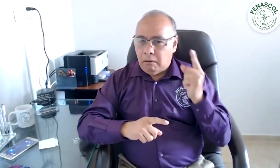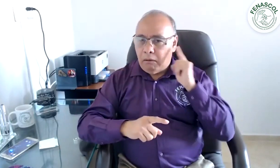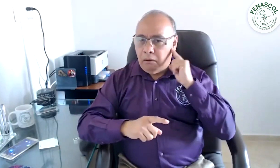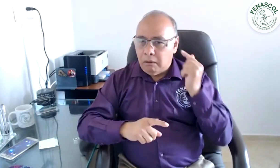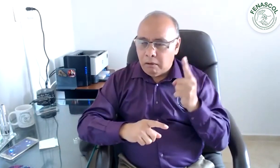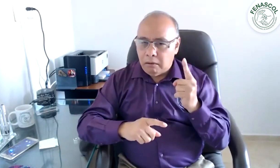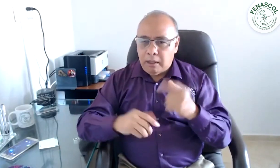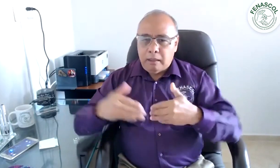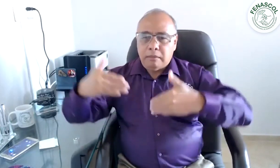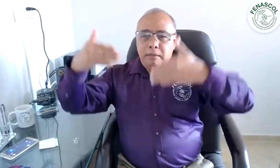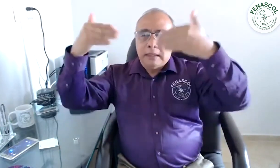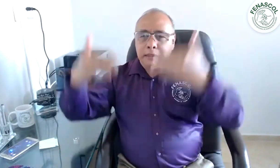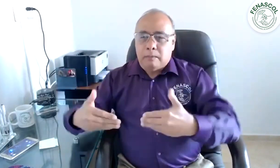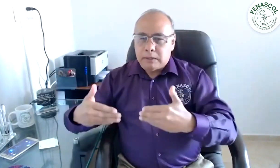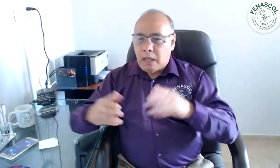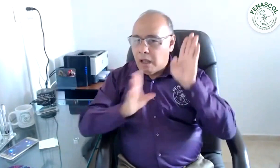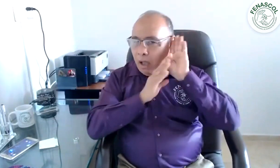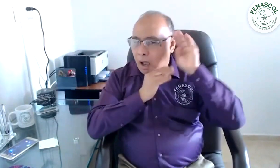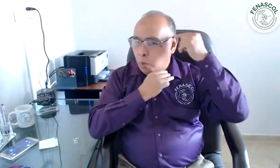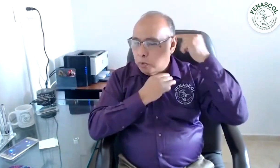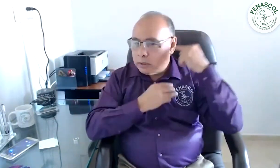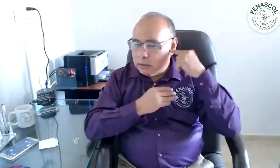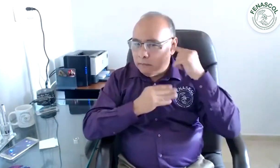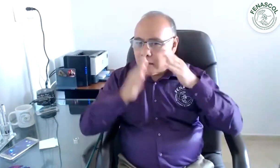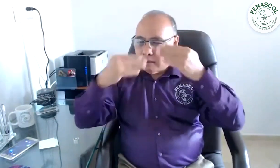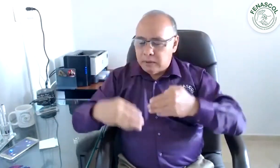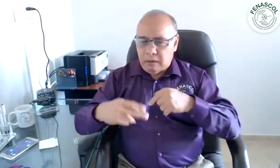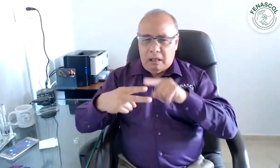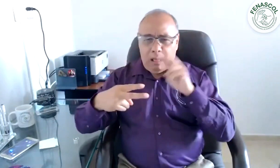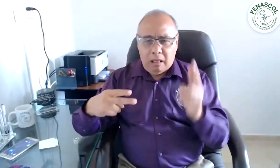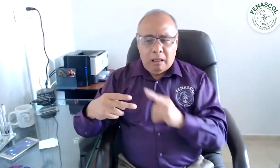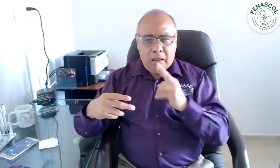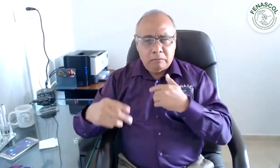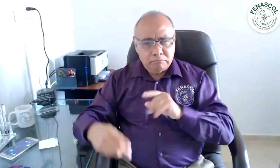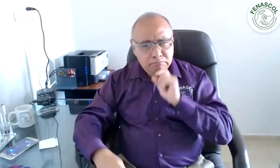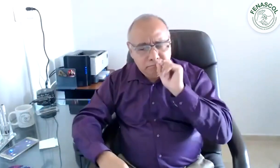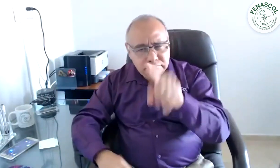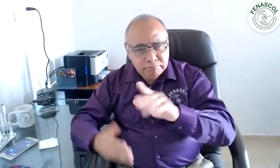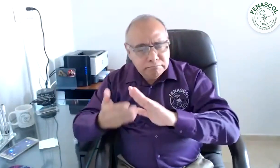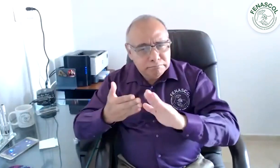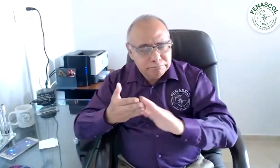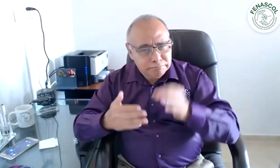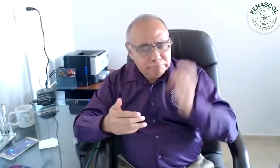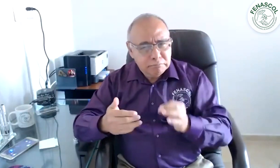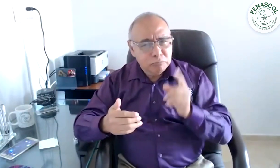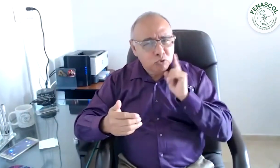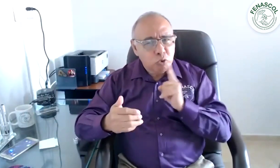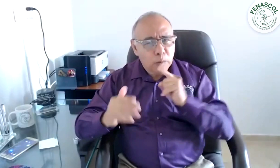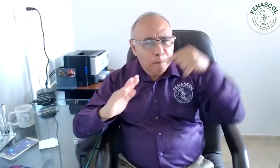hipoacusia como discapacidad auditiva. Entonces, ¿qué pasa con las personas